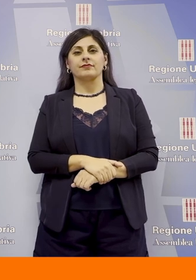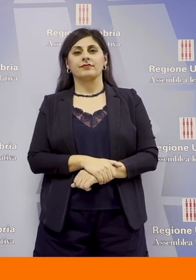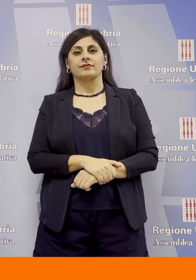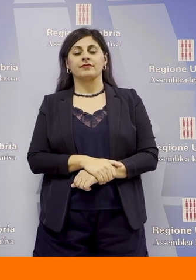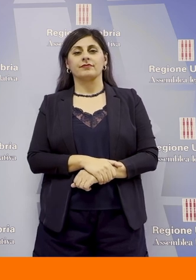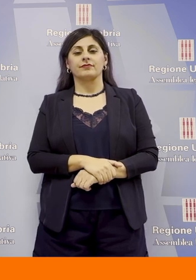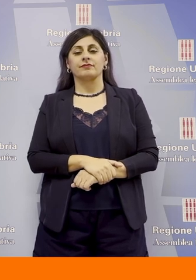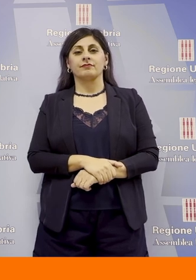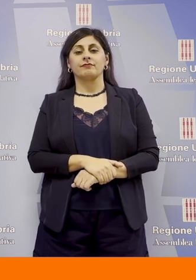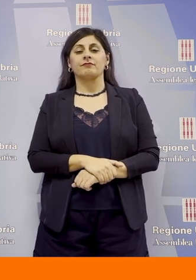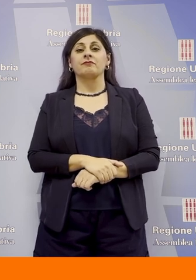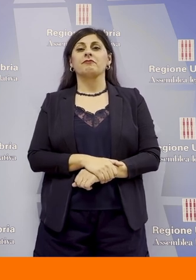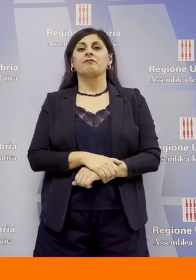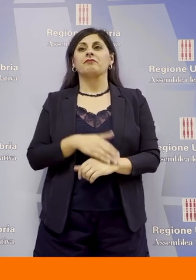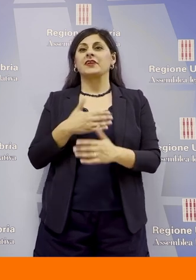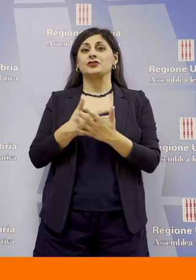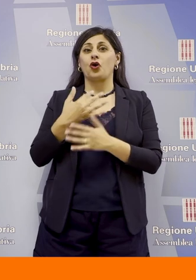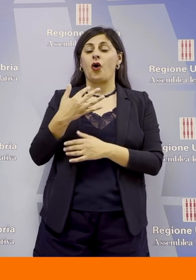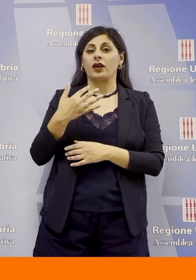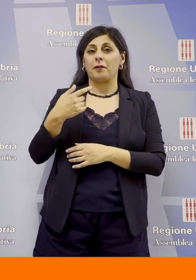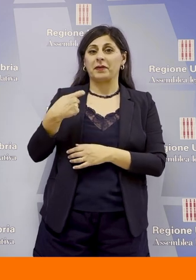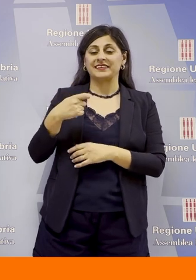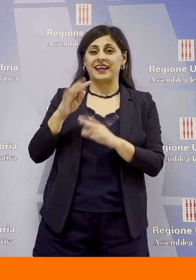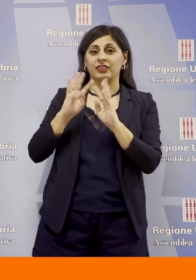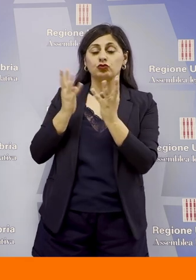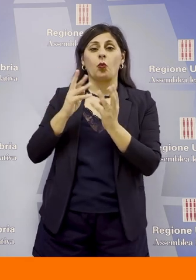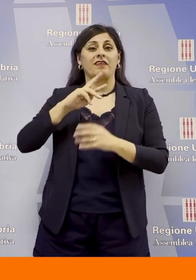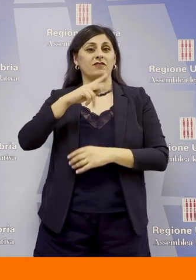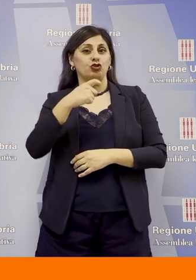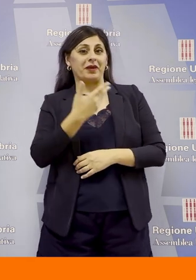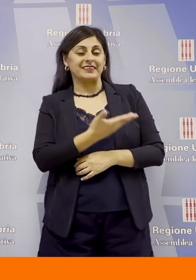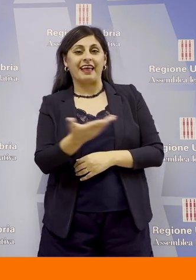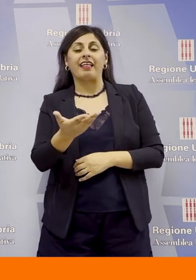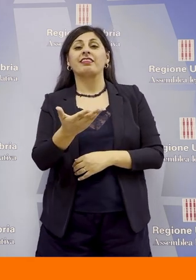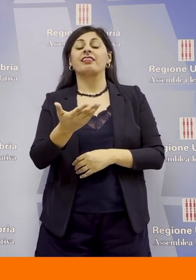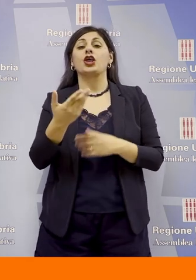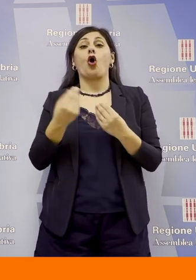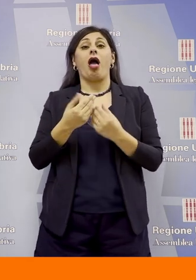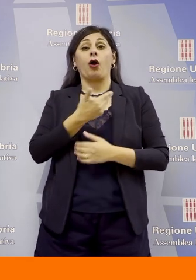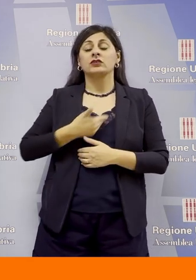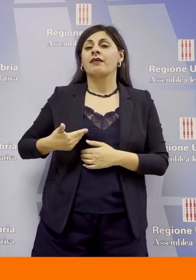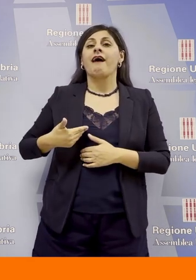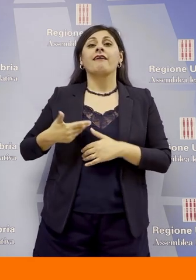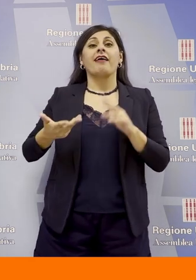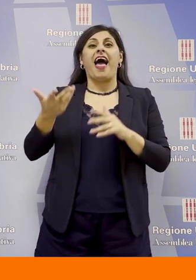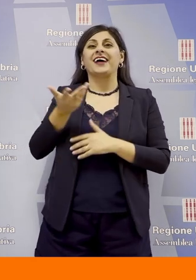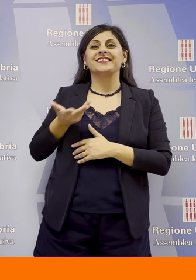Signora Presidente dell'Aggiunta, Vicepresidenti, colleghi consiglieri, signori assessori, un